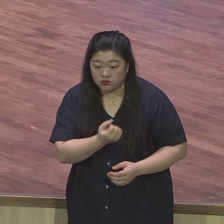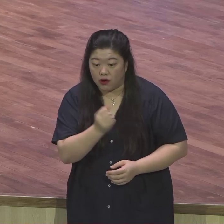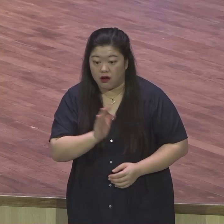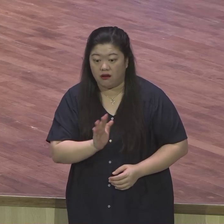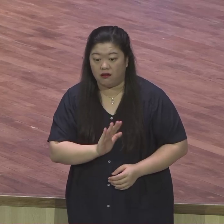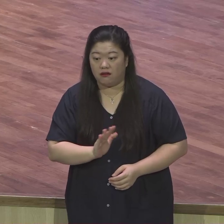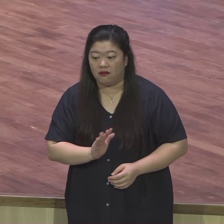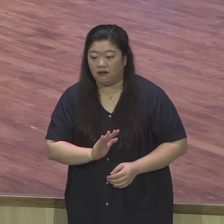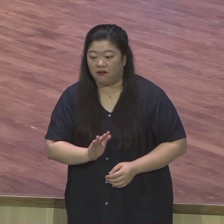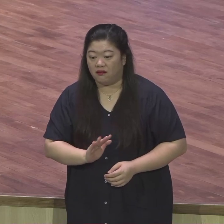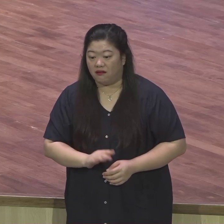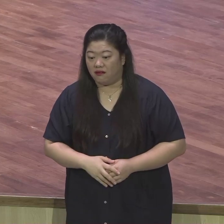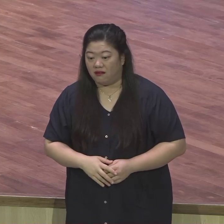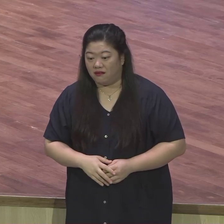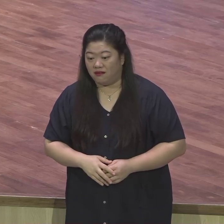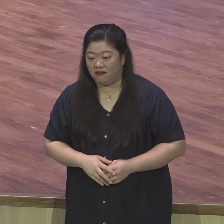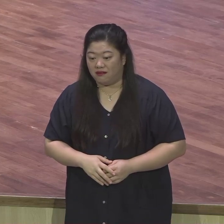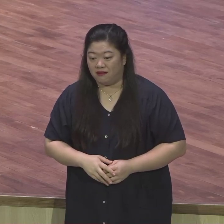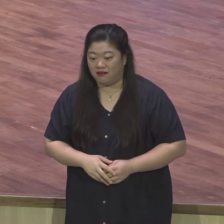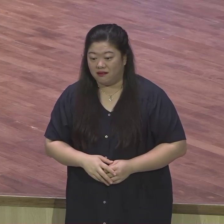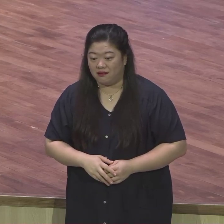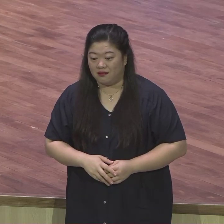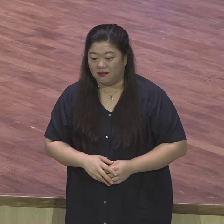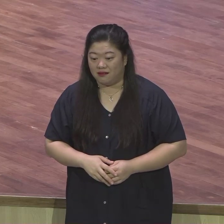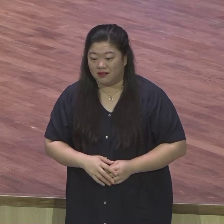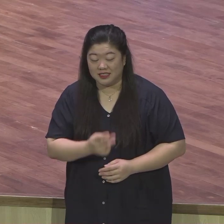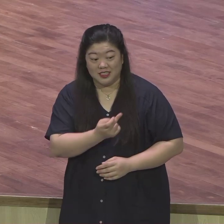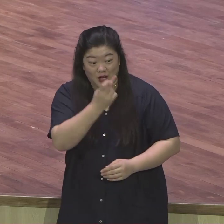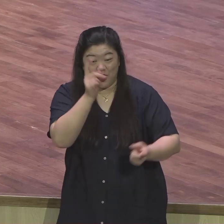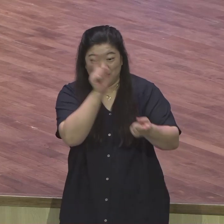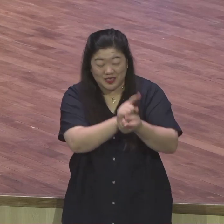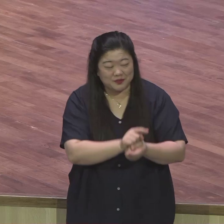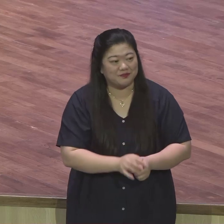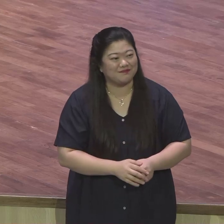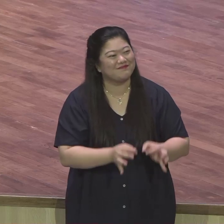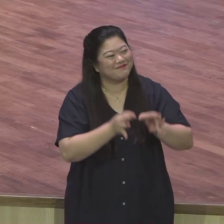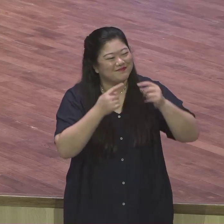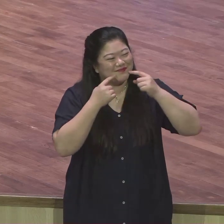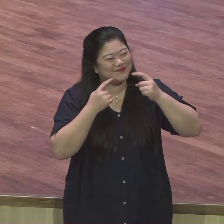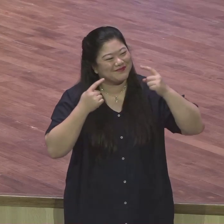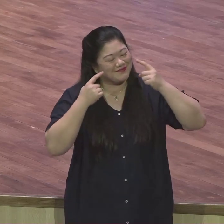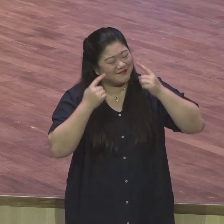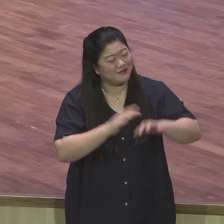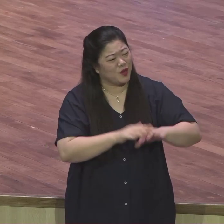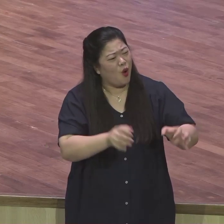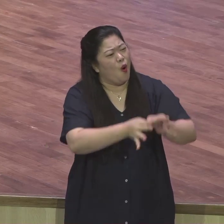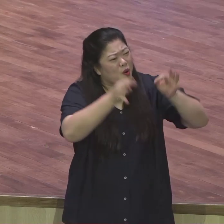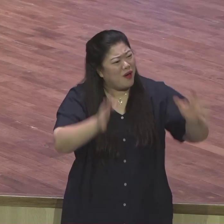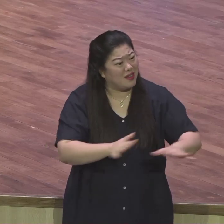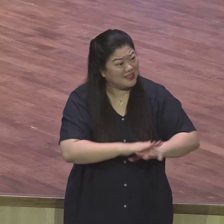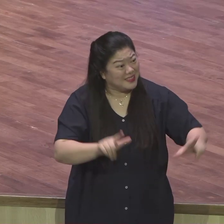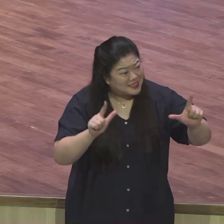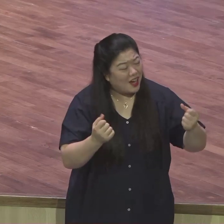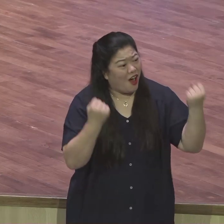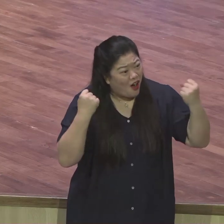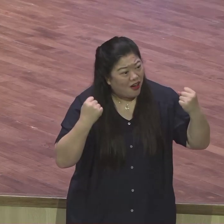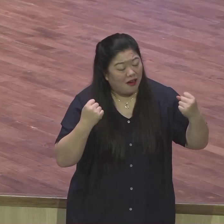이 형들 앞에서 화해하는 자리 화해하는 자리 그리고 그것도 아주